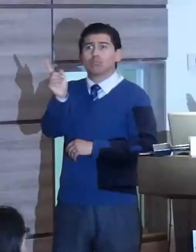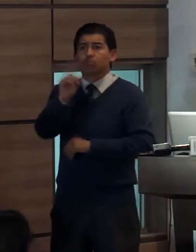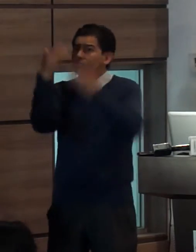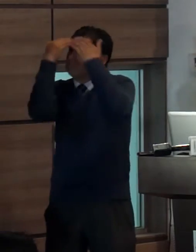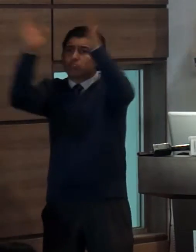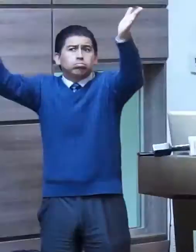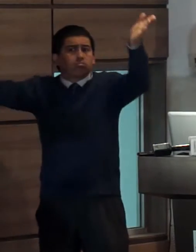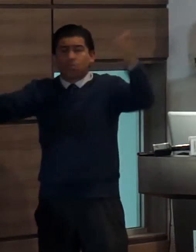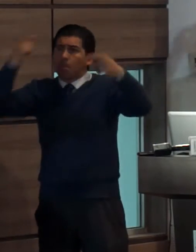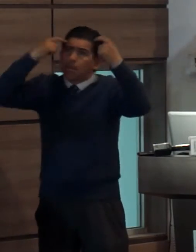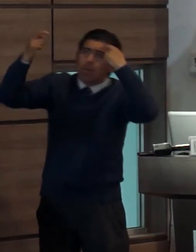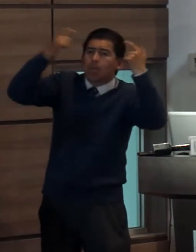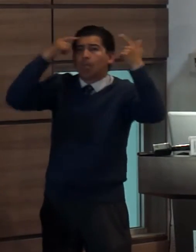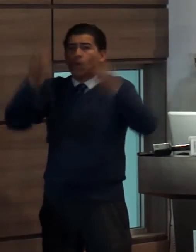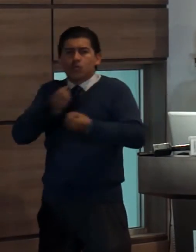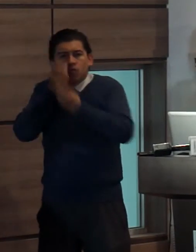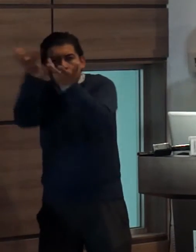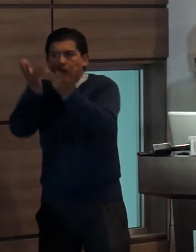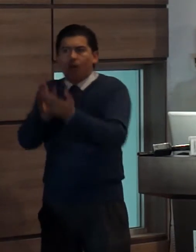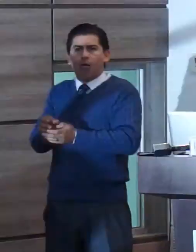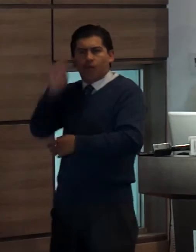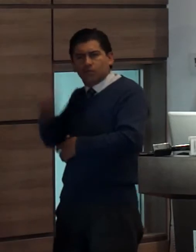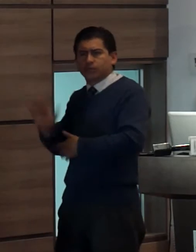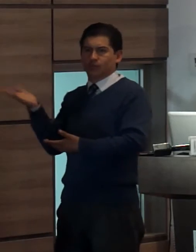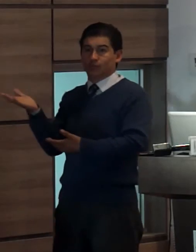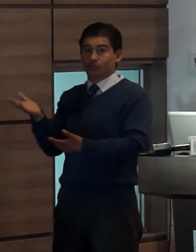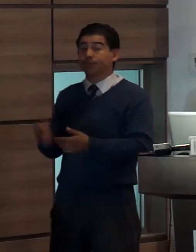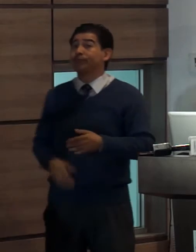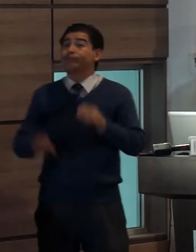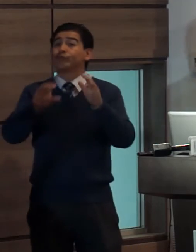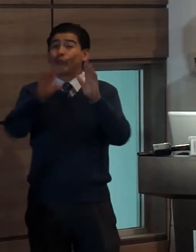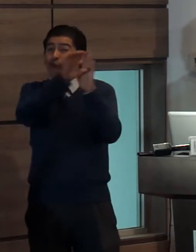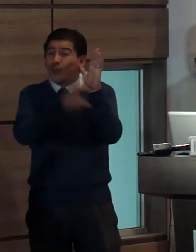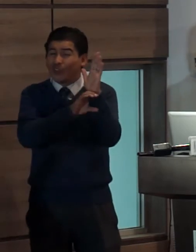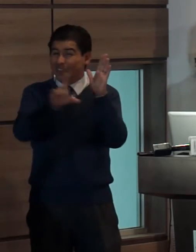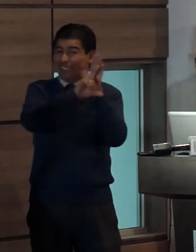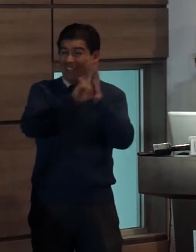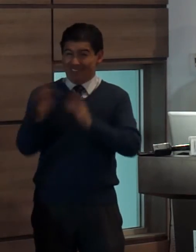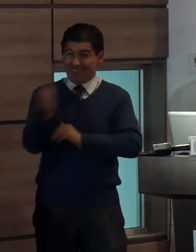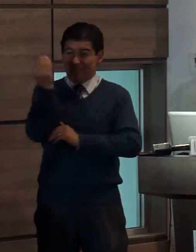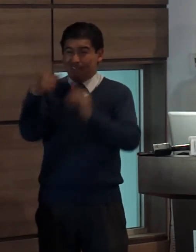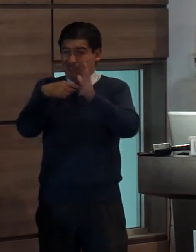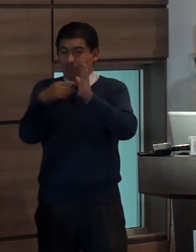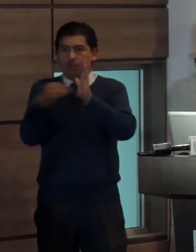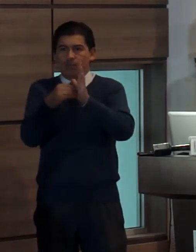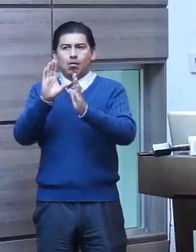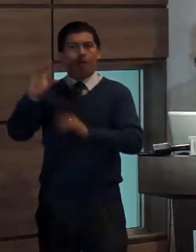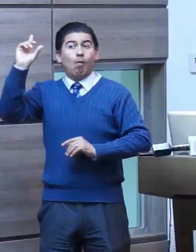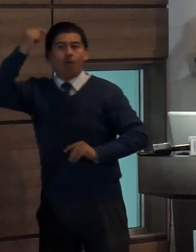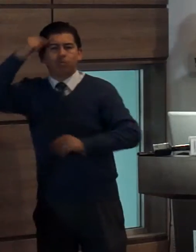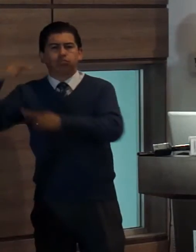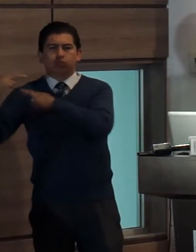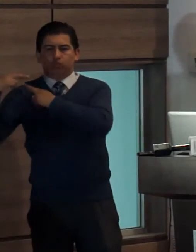expresión y opinión el Código de la Niñez y Adolescencia señala que el Estado deberá impedir la